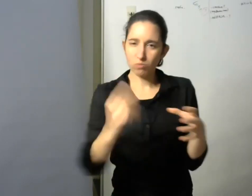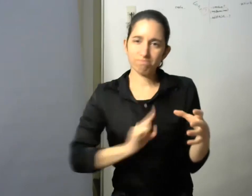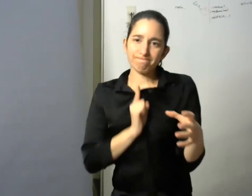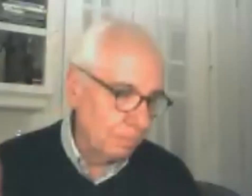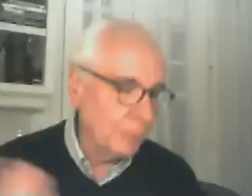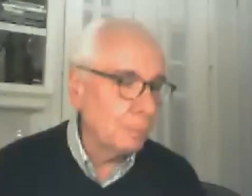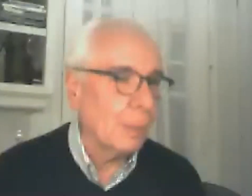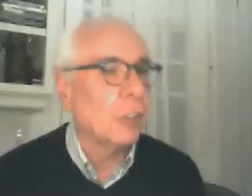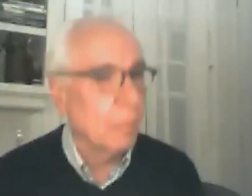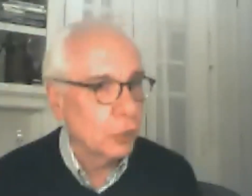perdón la emoción